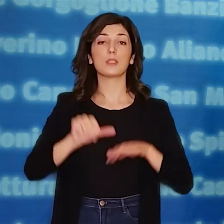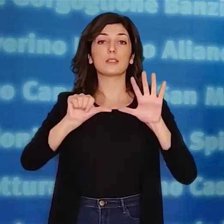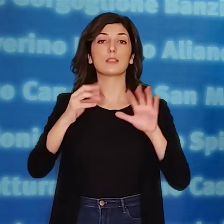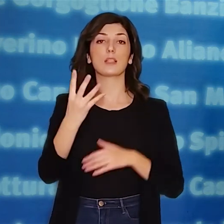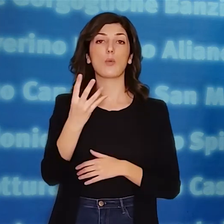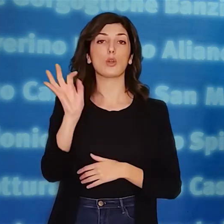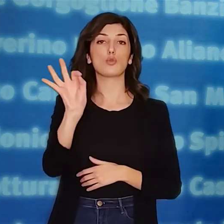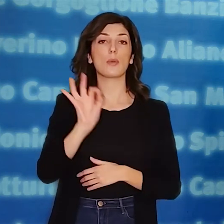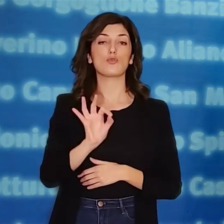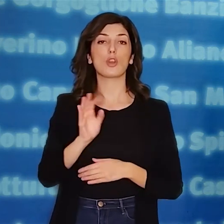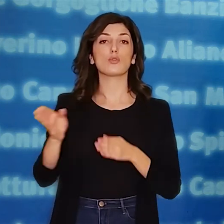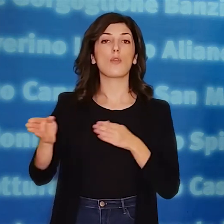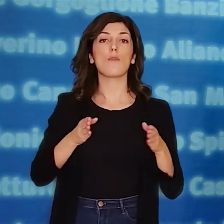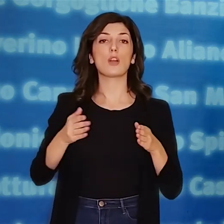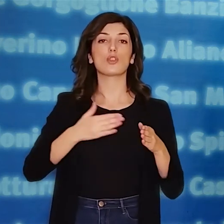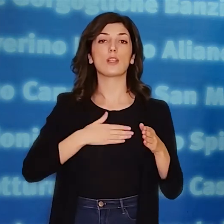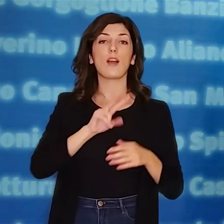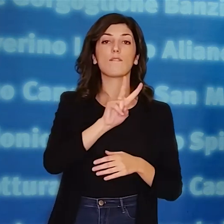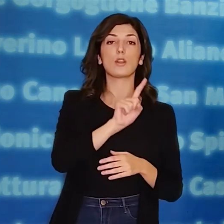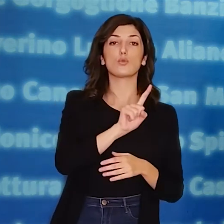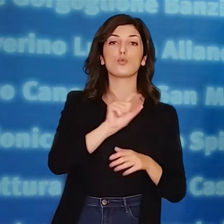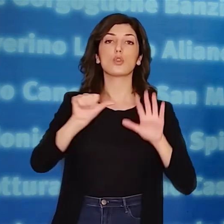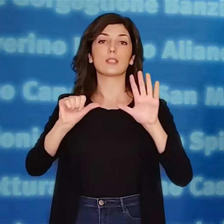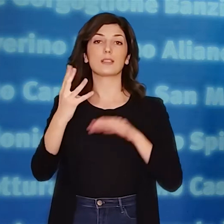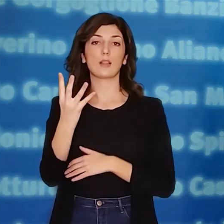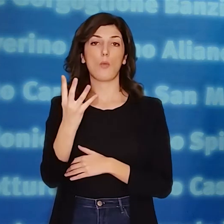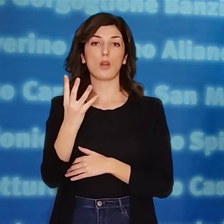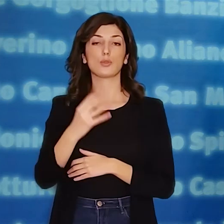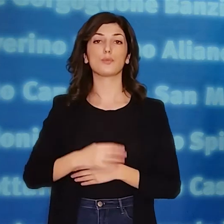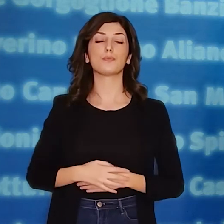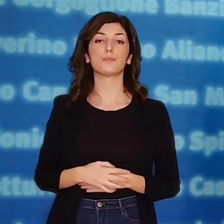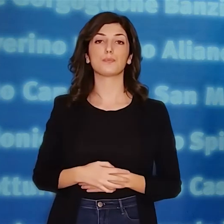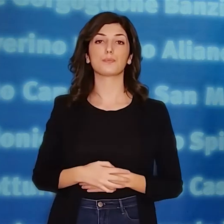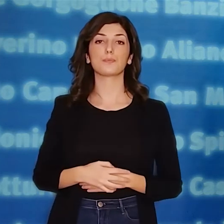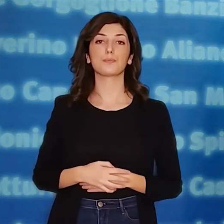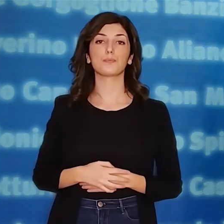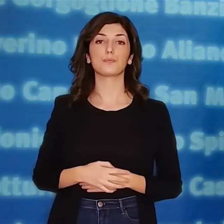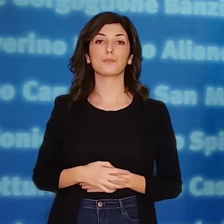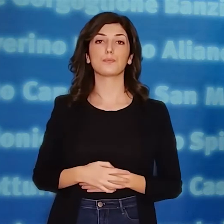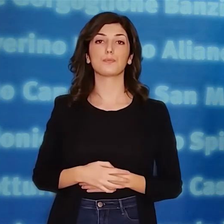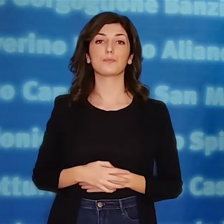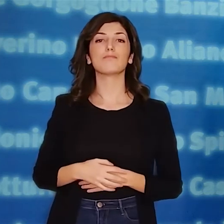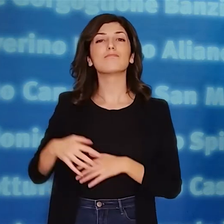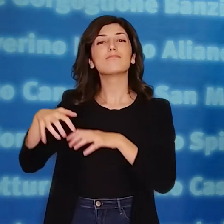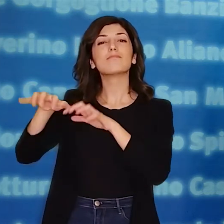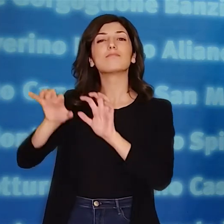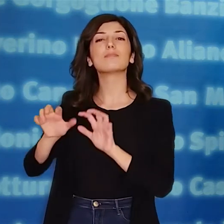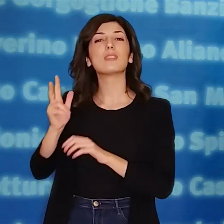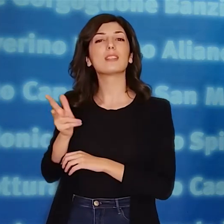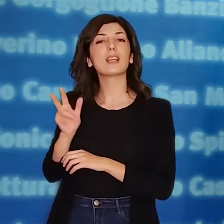rappresentata intorno al 64% la fascia d'età tra i 21 e i 64 anni, mentre